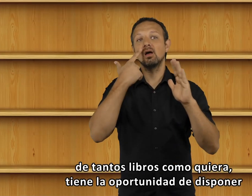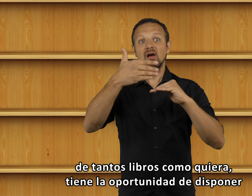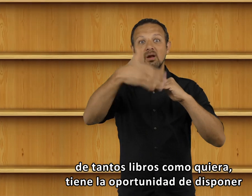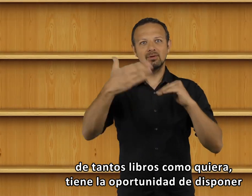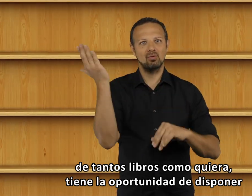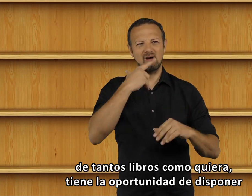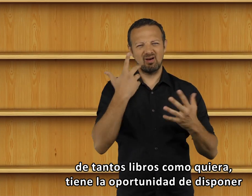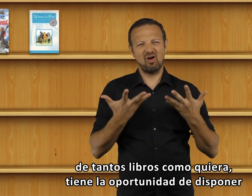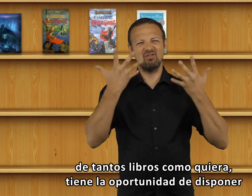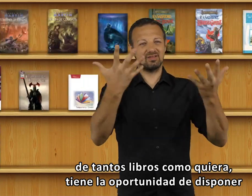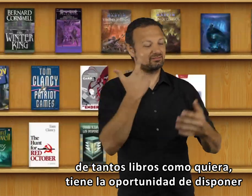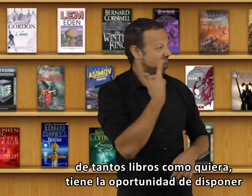esta, sin límites.